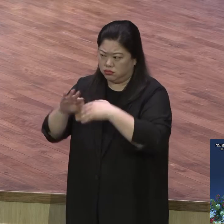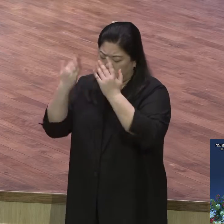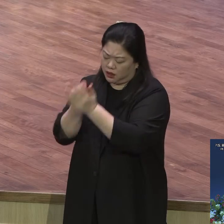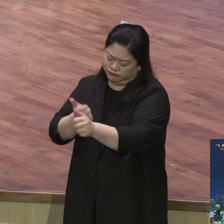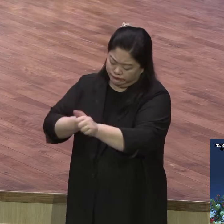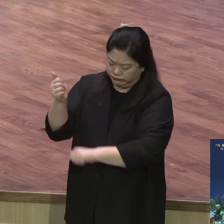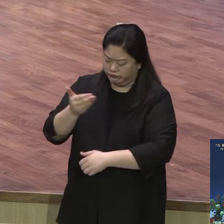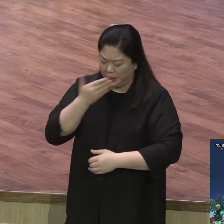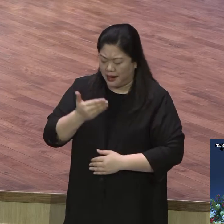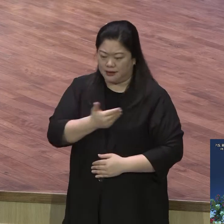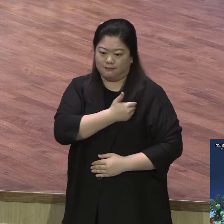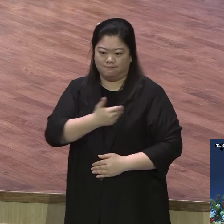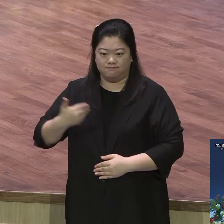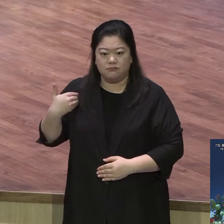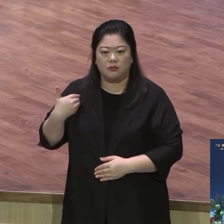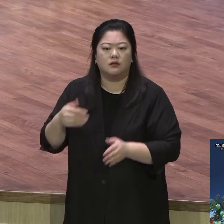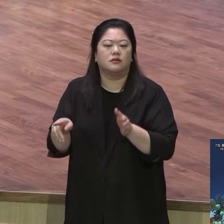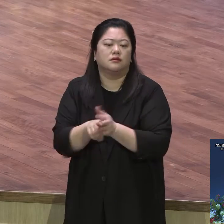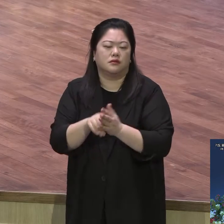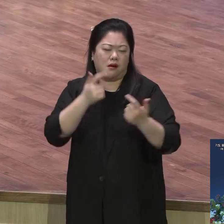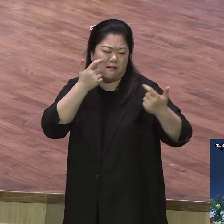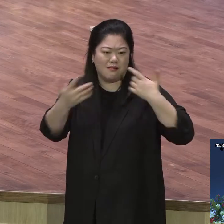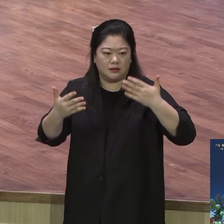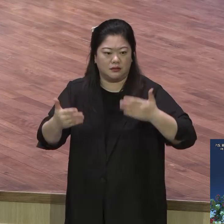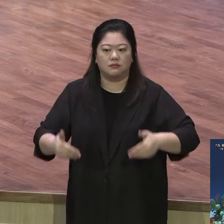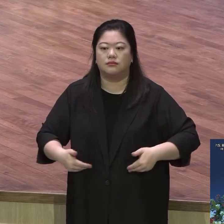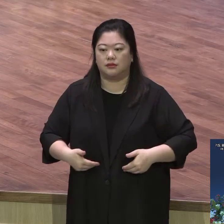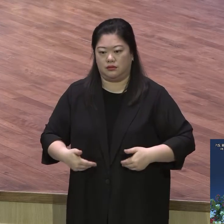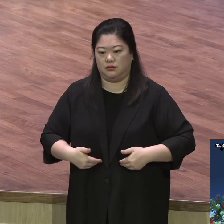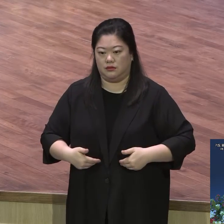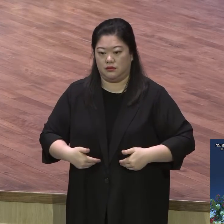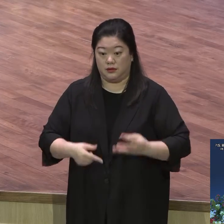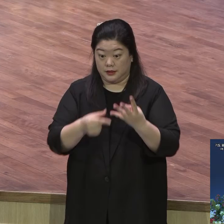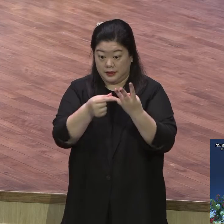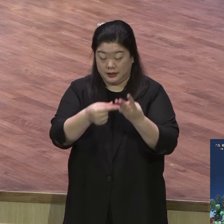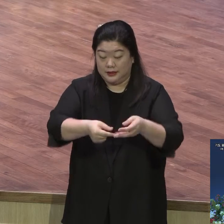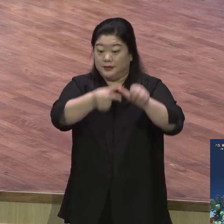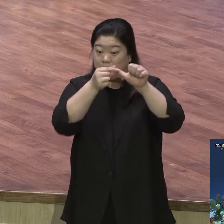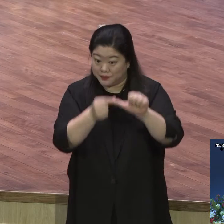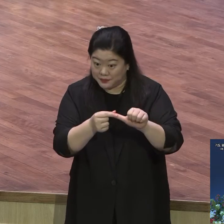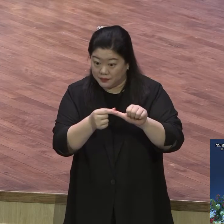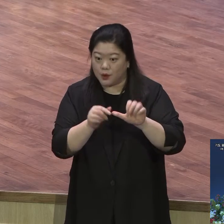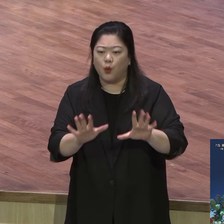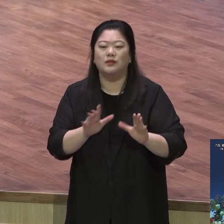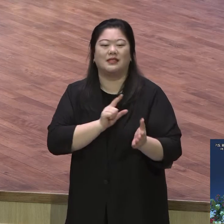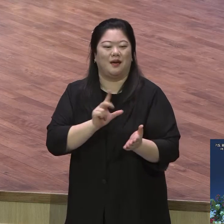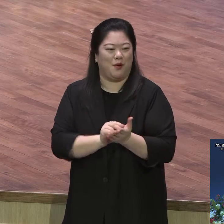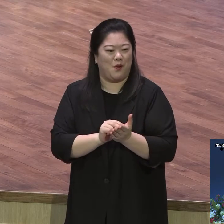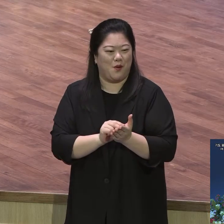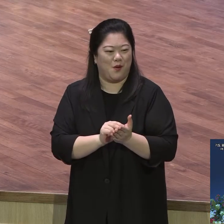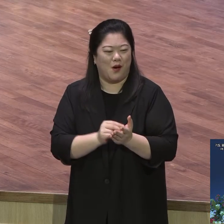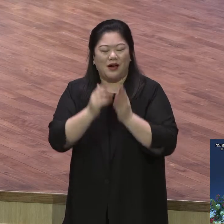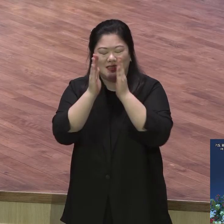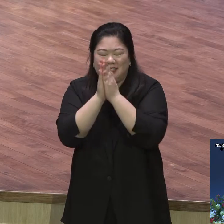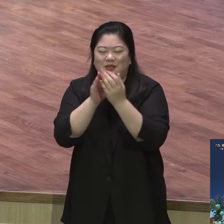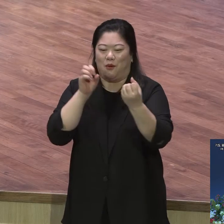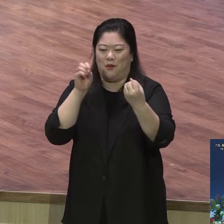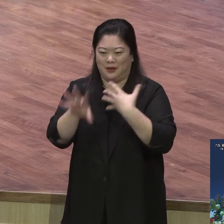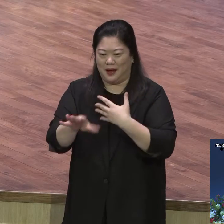승리하게 되어 있다. 승리의 확신. 그리고 뭡니까? 기도응답의 확신입니다. 오늘 설교 제목입니다. 기도응답의